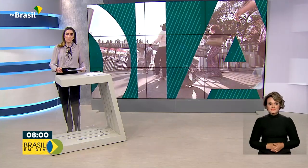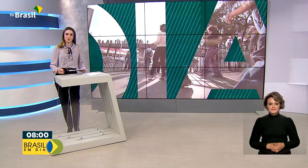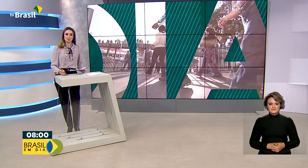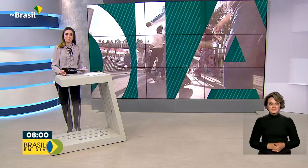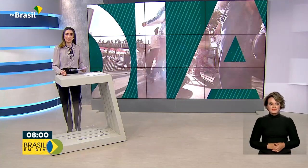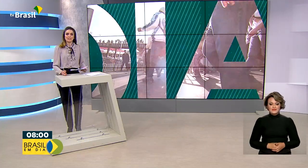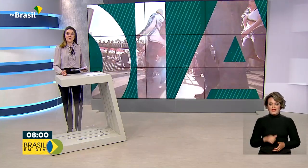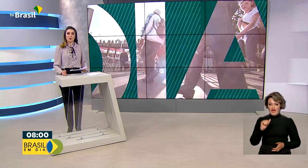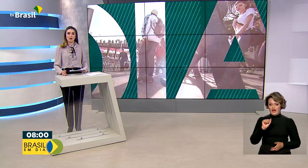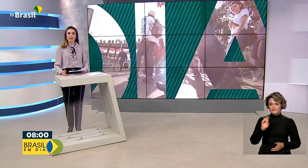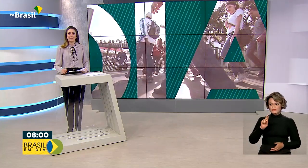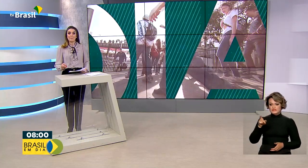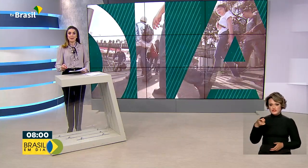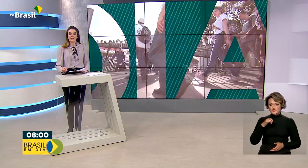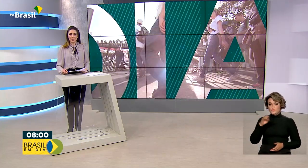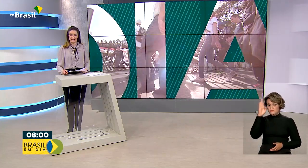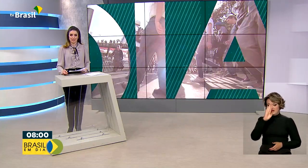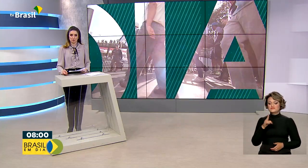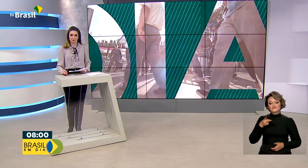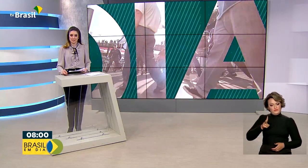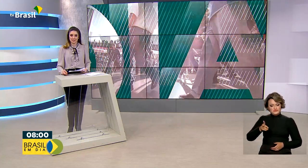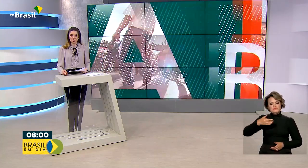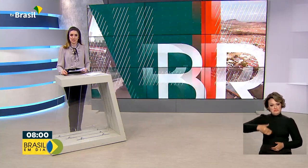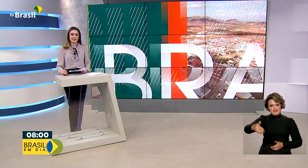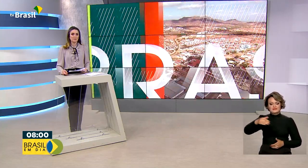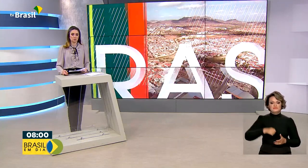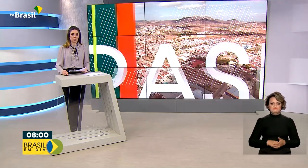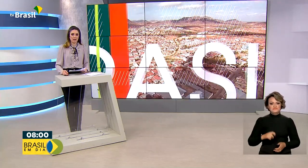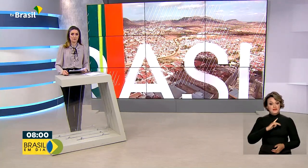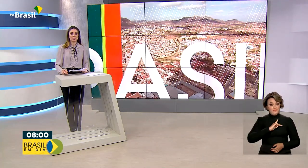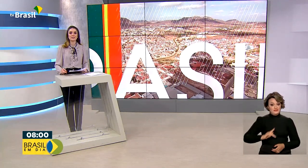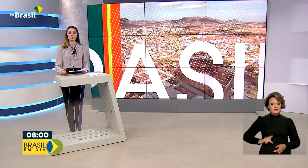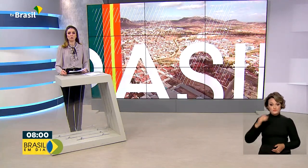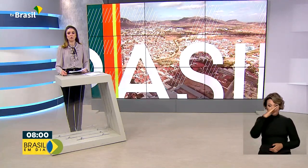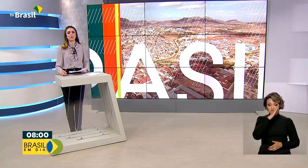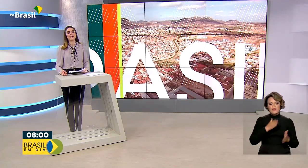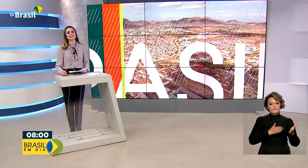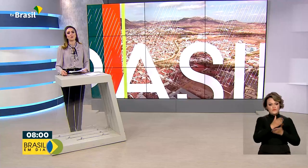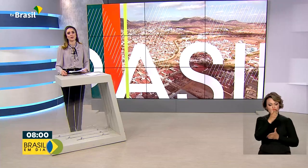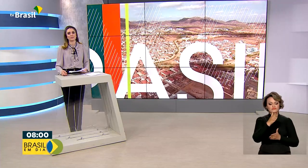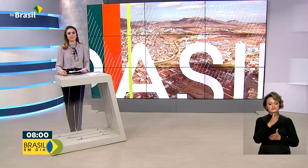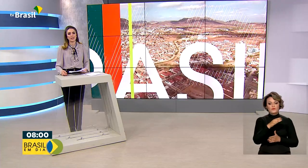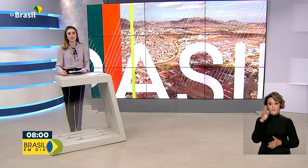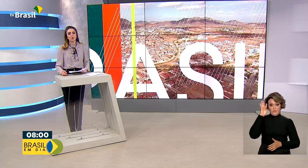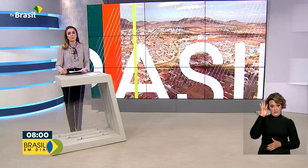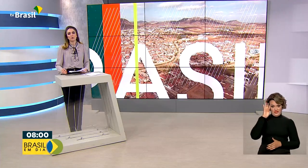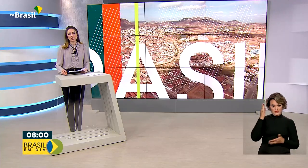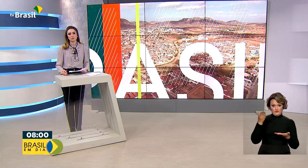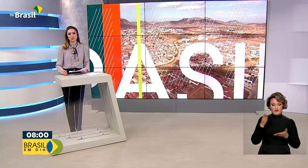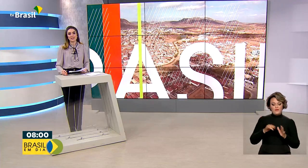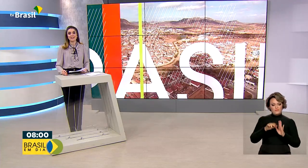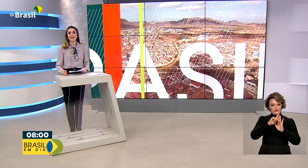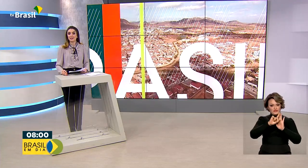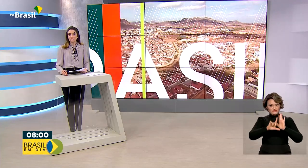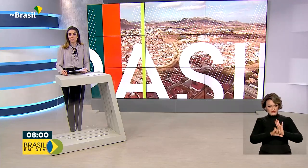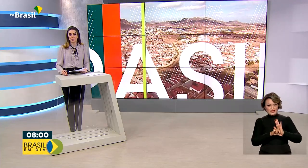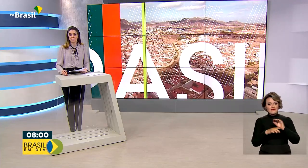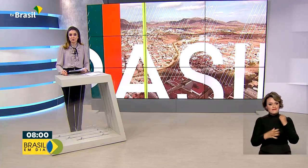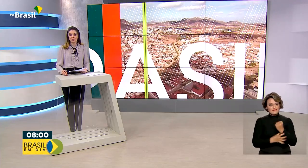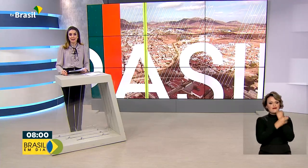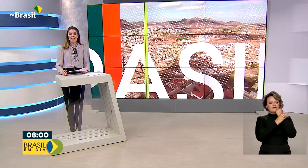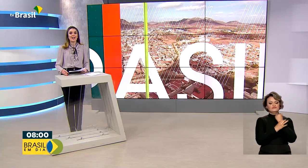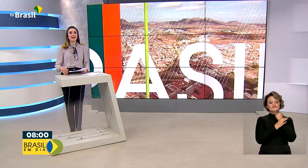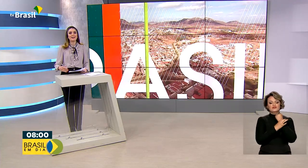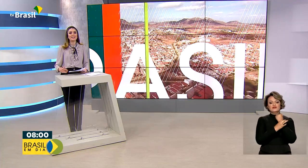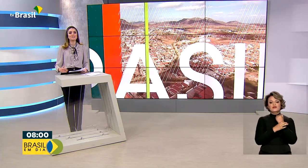O Auxílio Brasil agora é permanente. O presidente Jair Bolsonaro sancionou nessa quarta-feira o projeto de lei que garante o